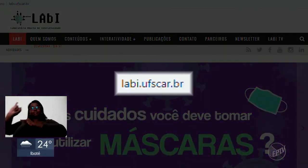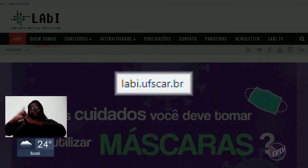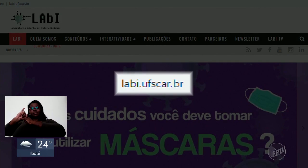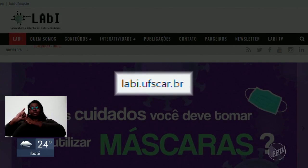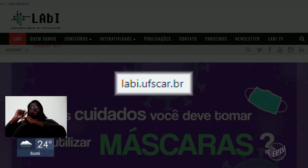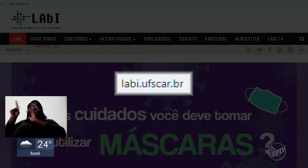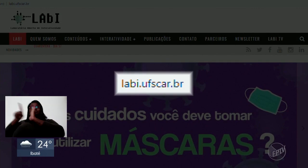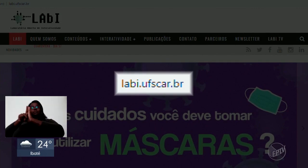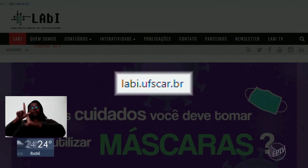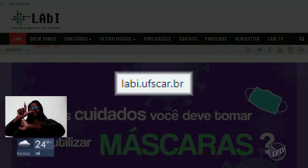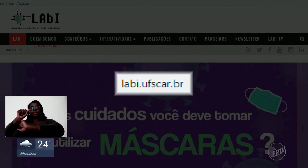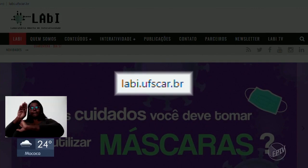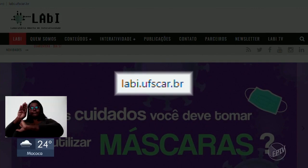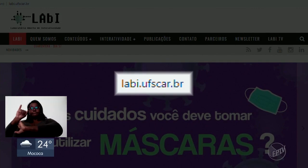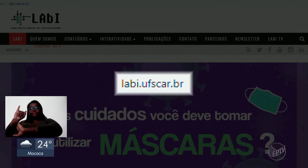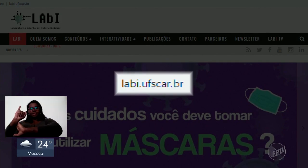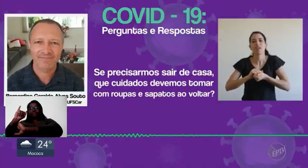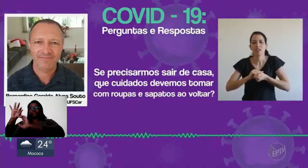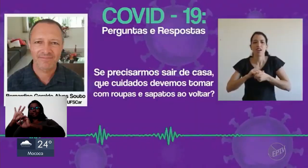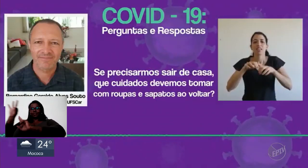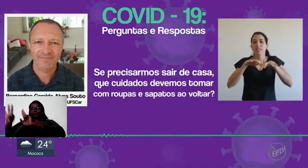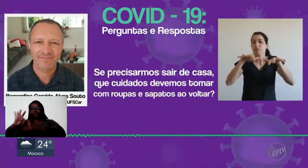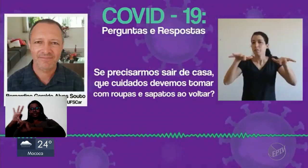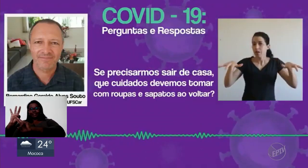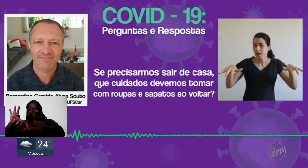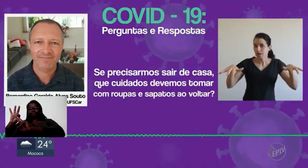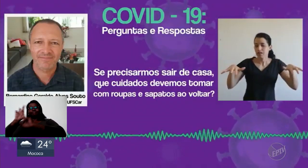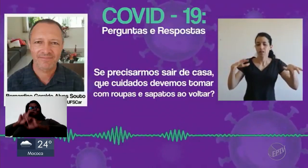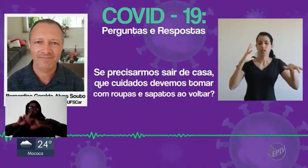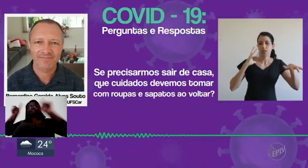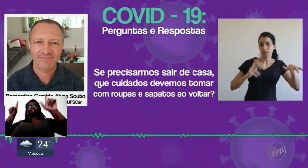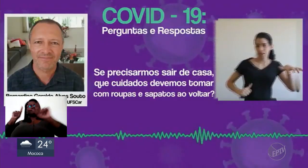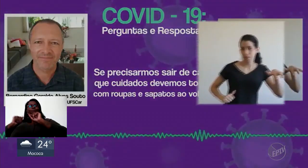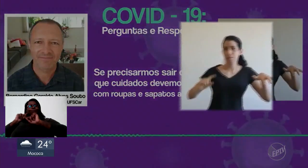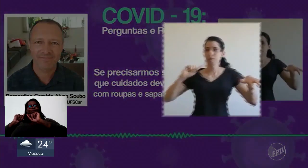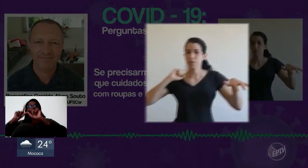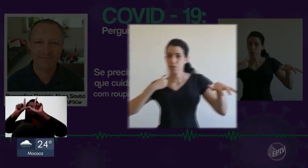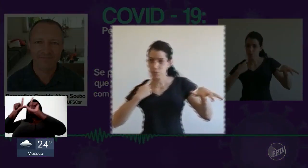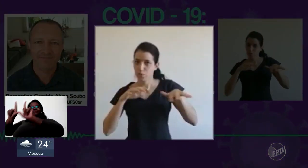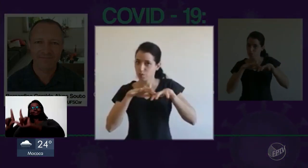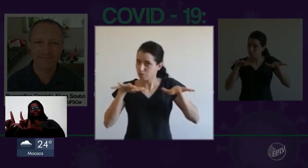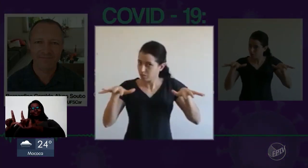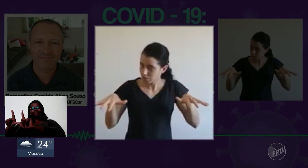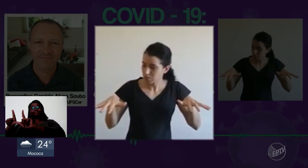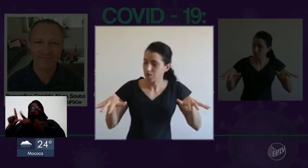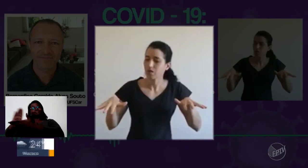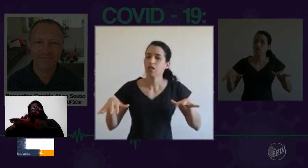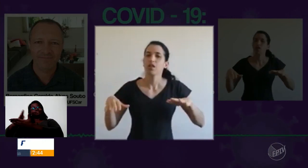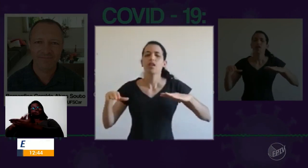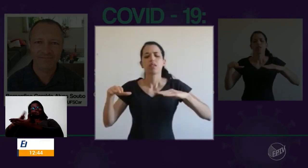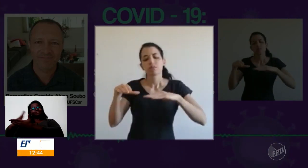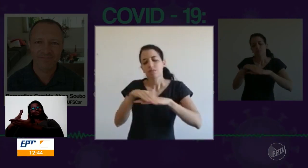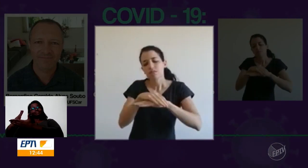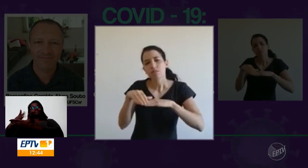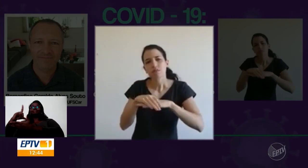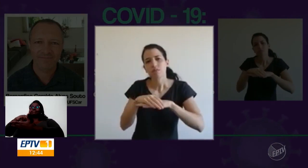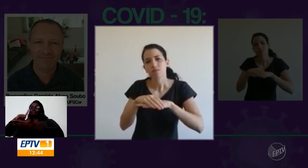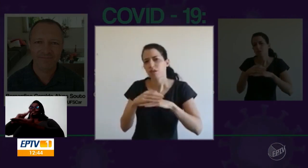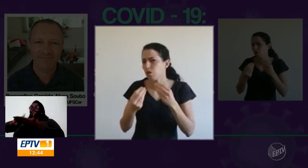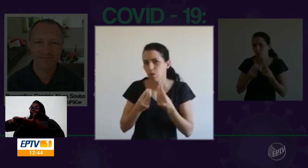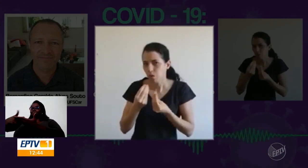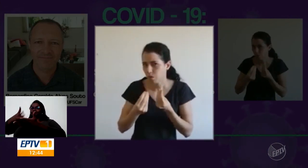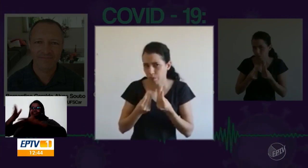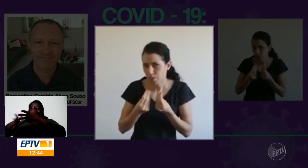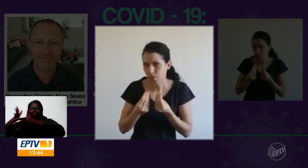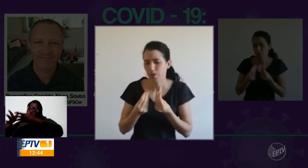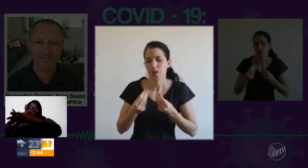Laboratório Aberto de Interatividade. O grande diferencial deles está no canto da tela, o conteúdo é traduzido